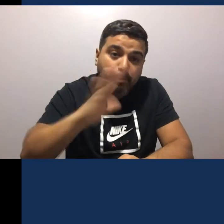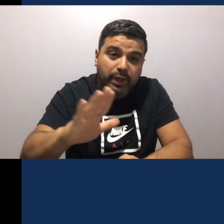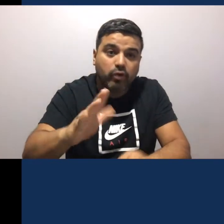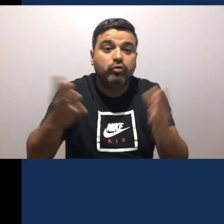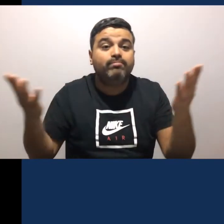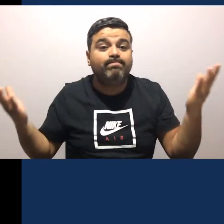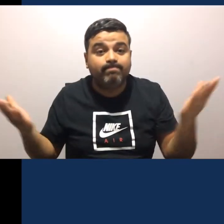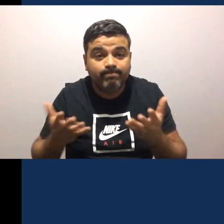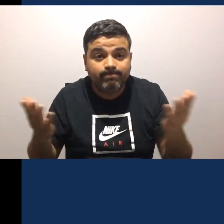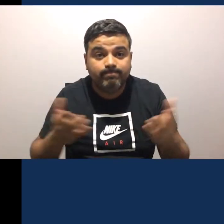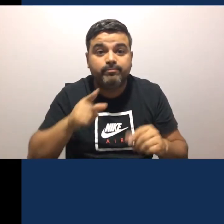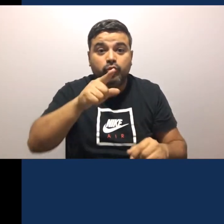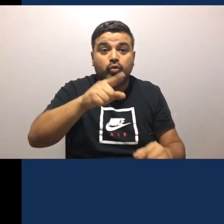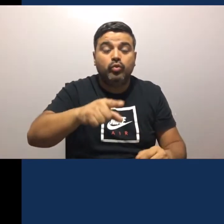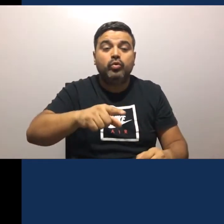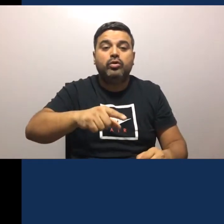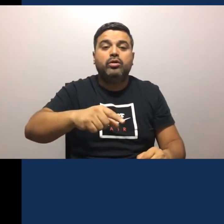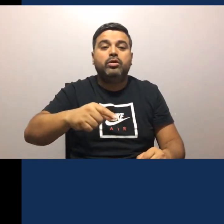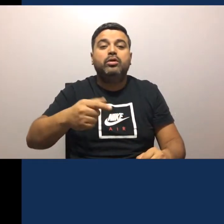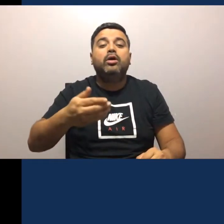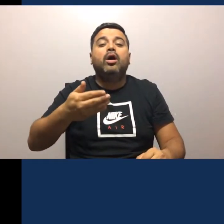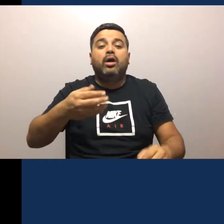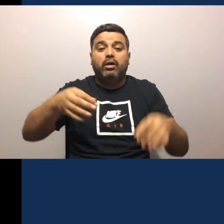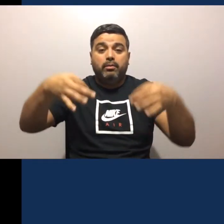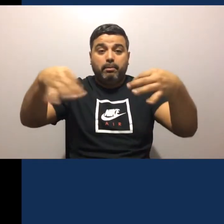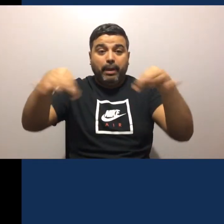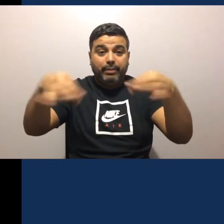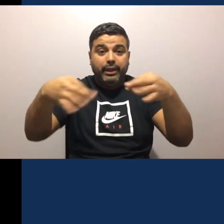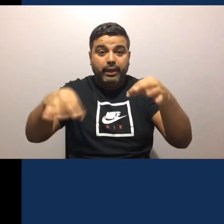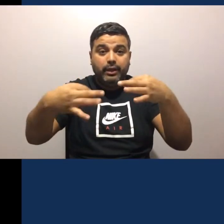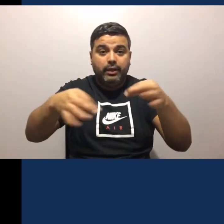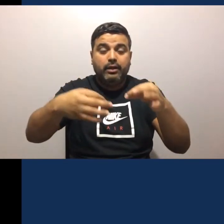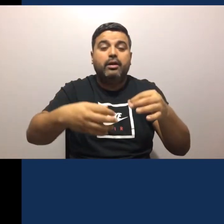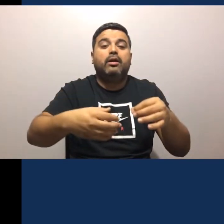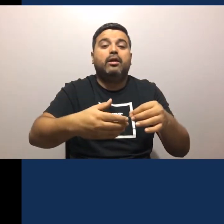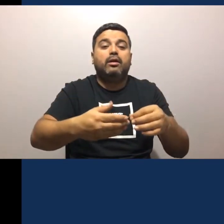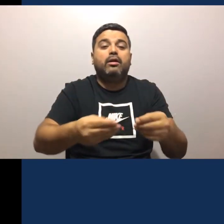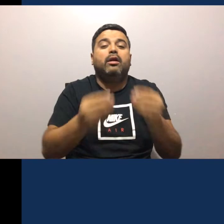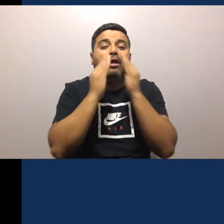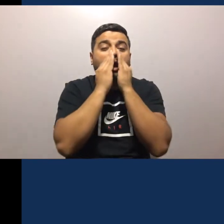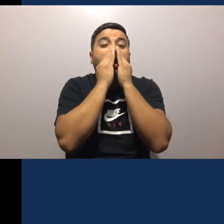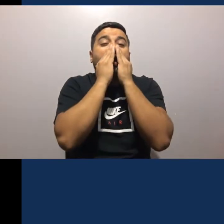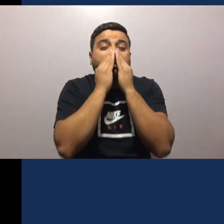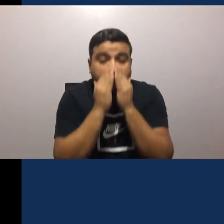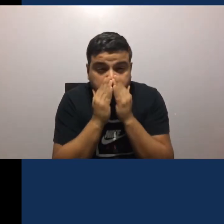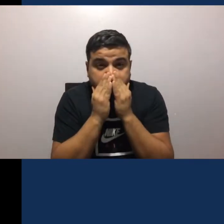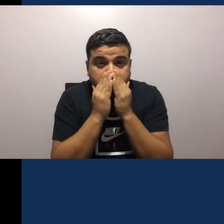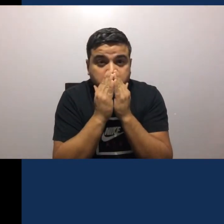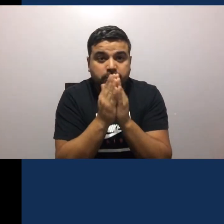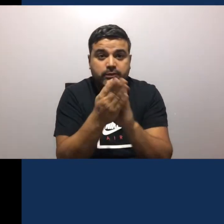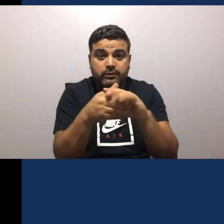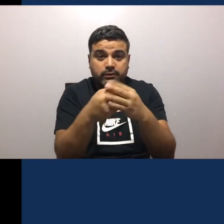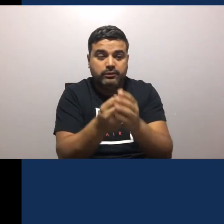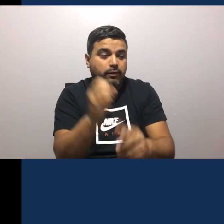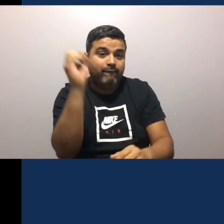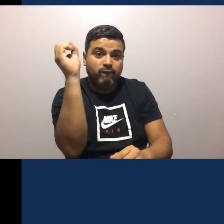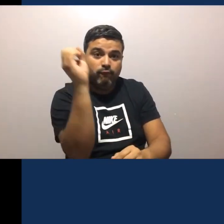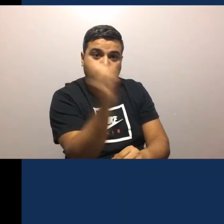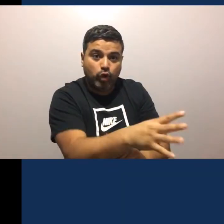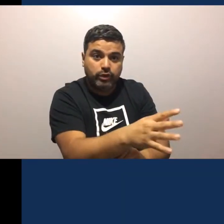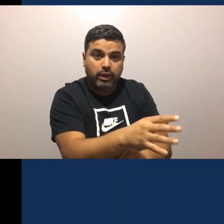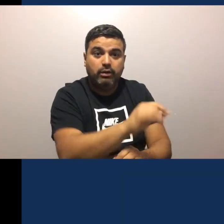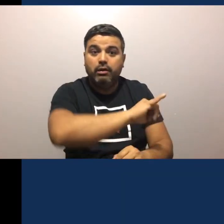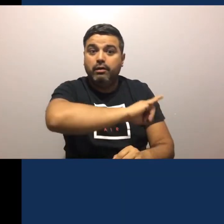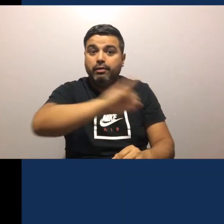Lo mejor Que puedes hacer Es tener Un pañuelito Desechable Estornudar Con él Y luego botarlo Y también